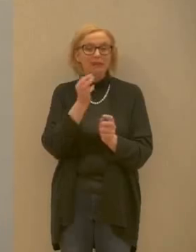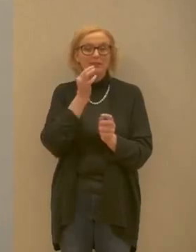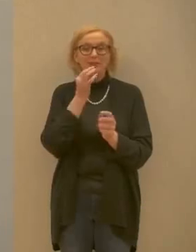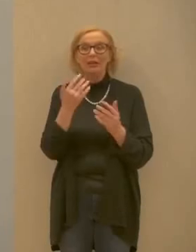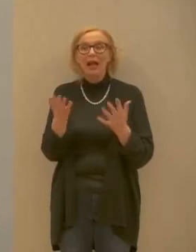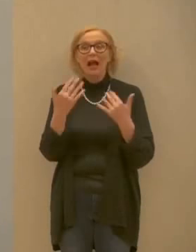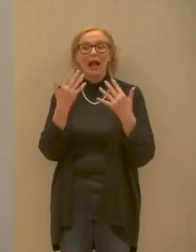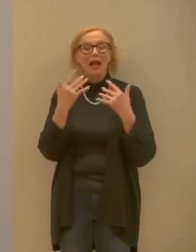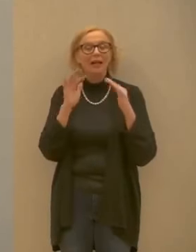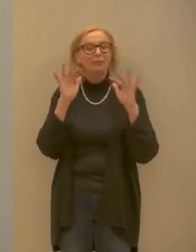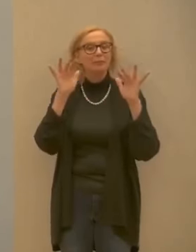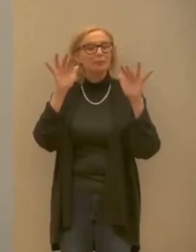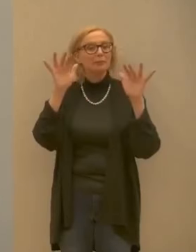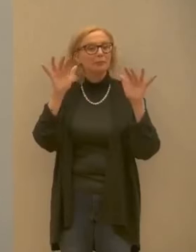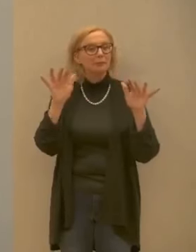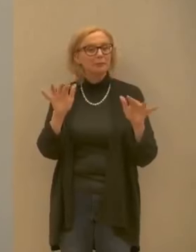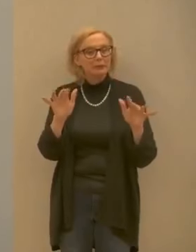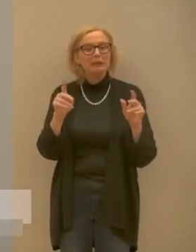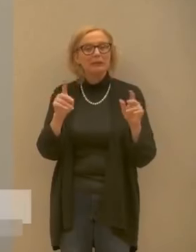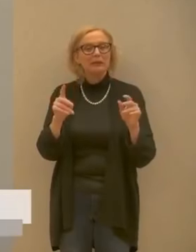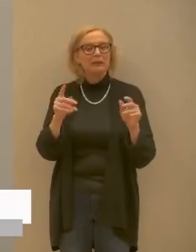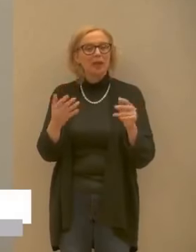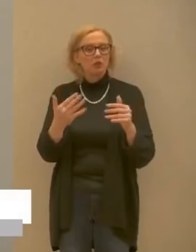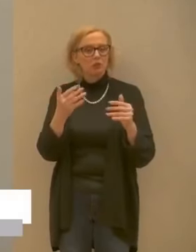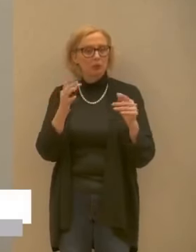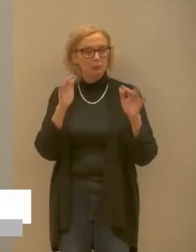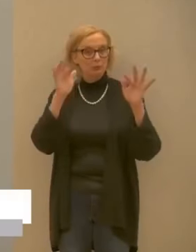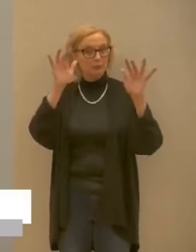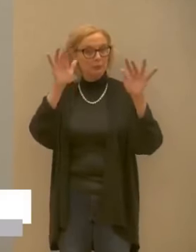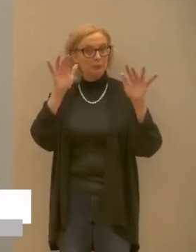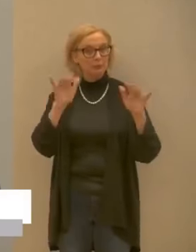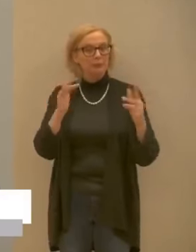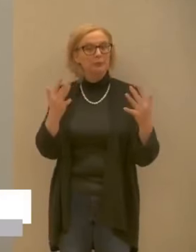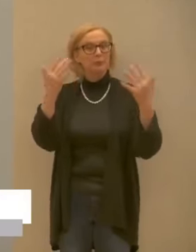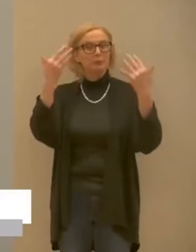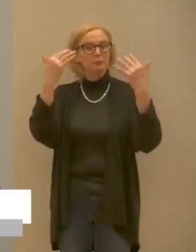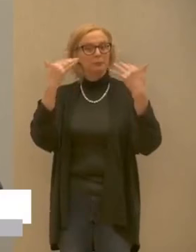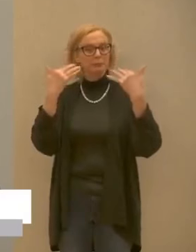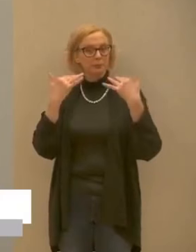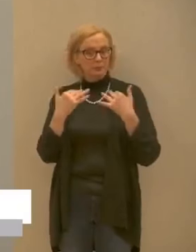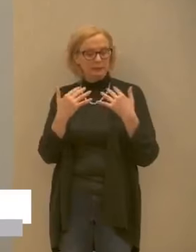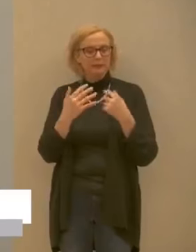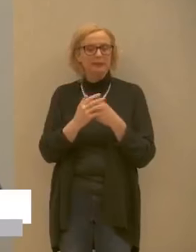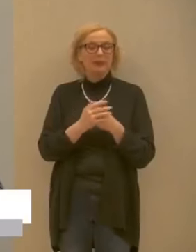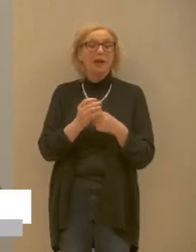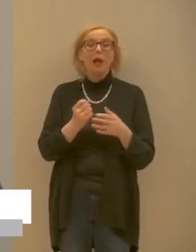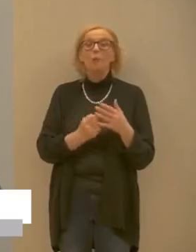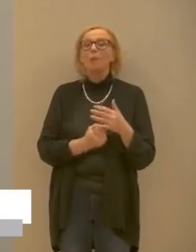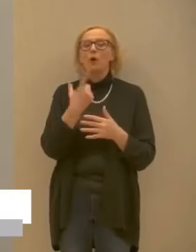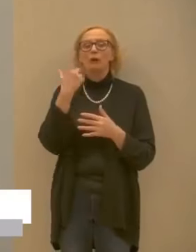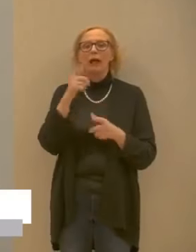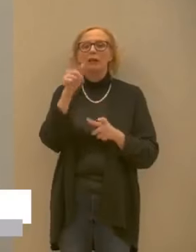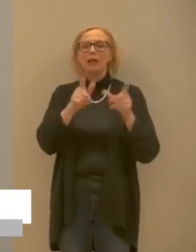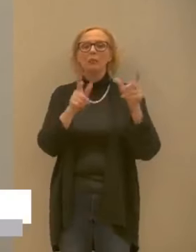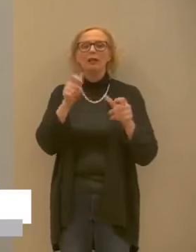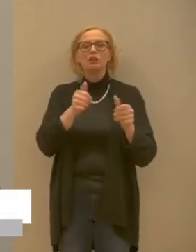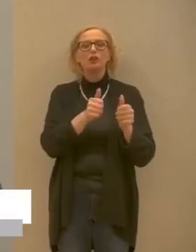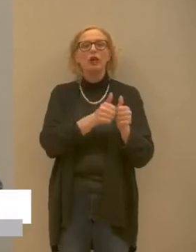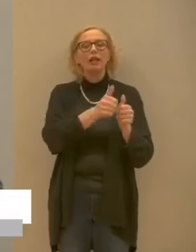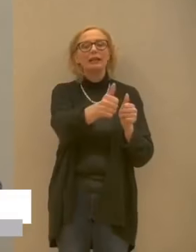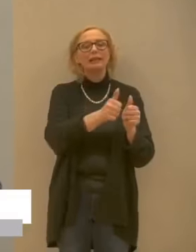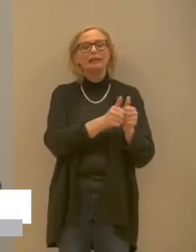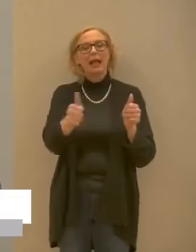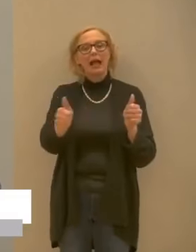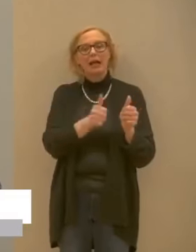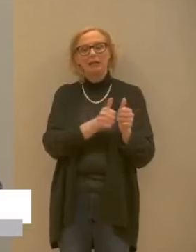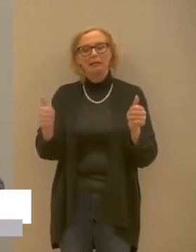e quindi per questo è così importante il fatto della separazione degli individui e quindi se noi